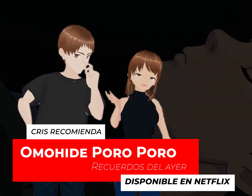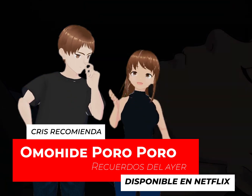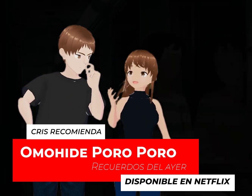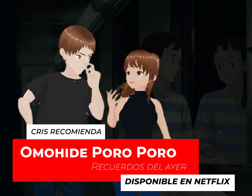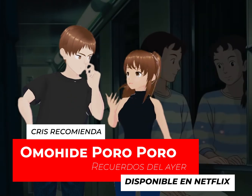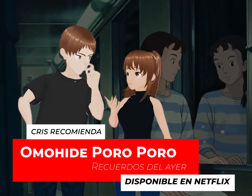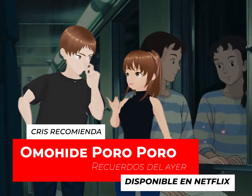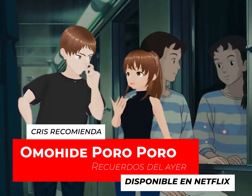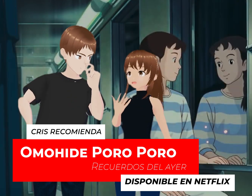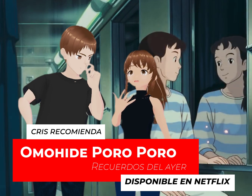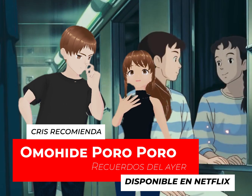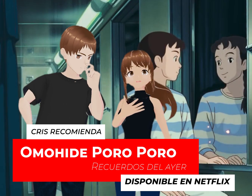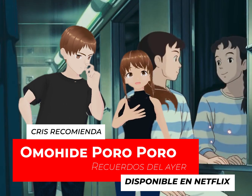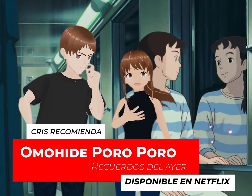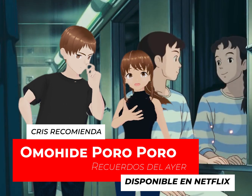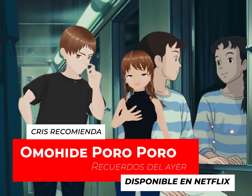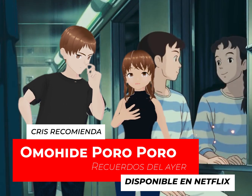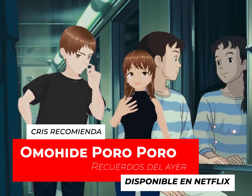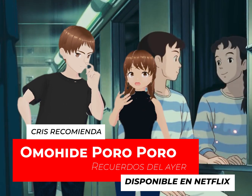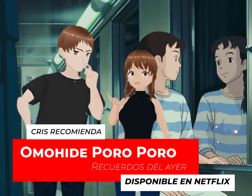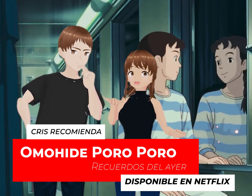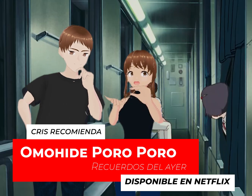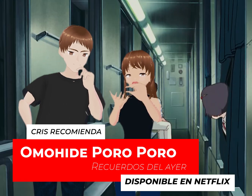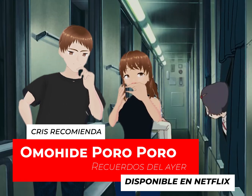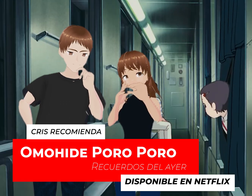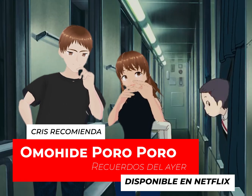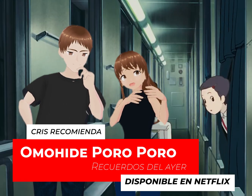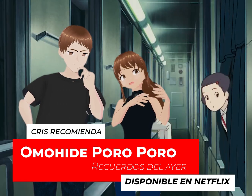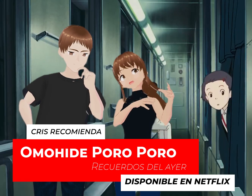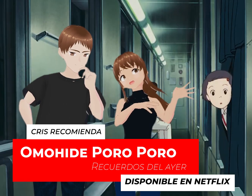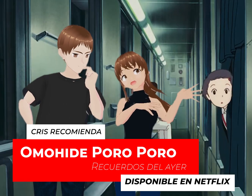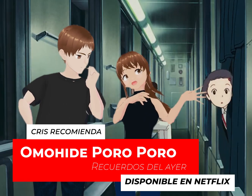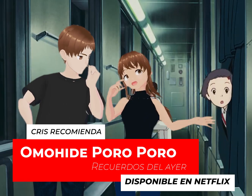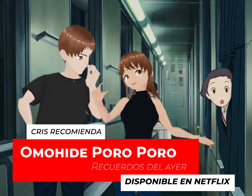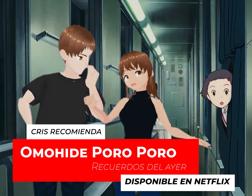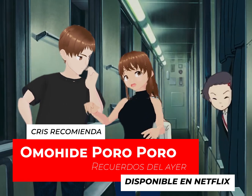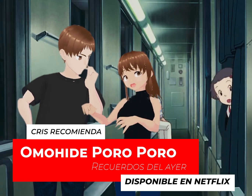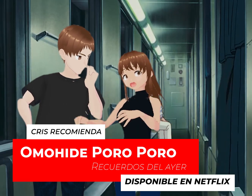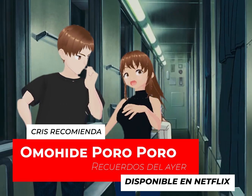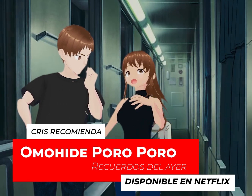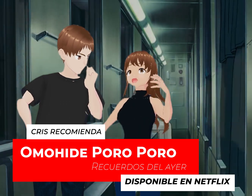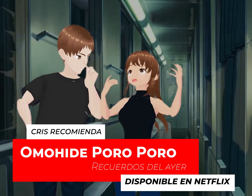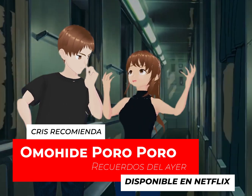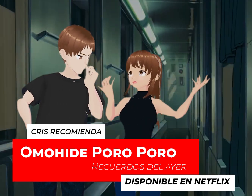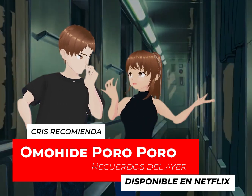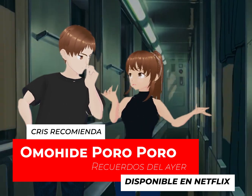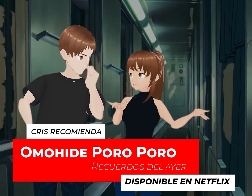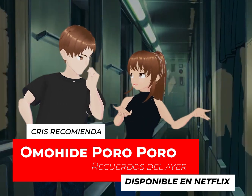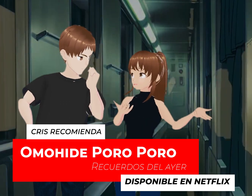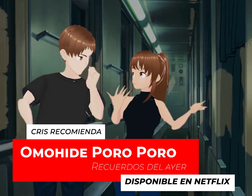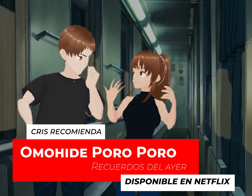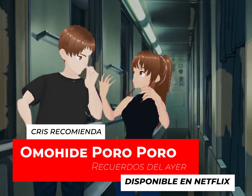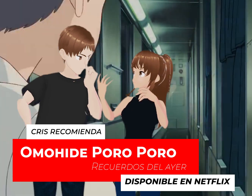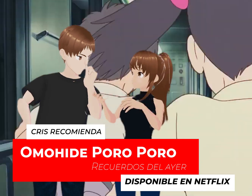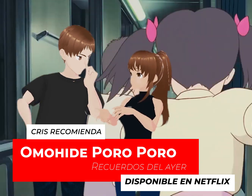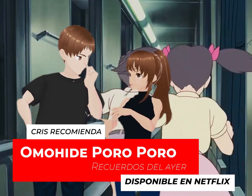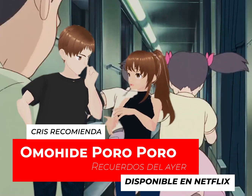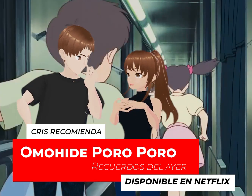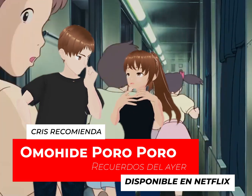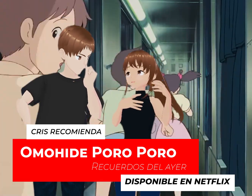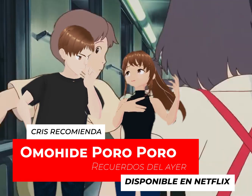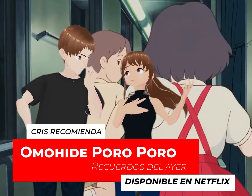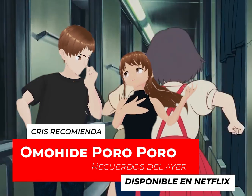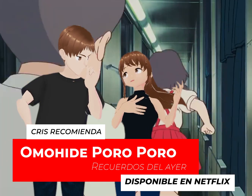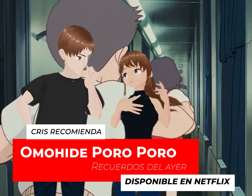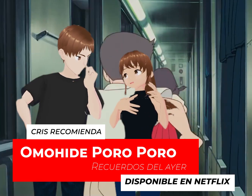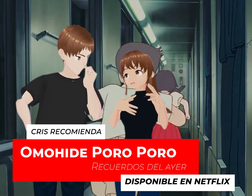una de las hermanas Se casa con alguien Que tiene una familia en el campo Y la familia política de la hermana La invitan a pasar una temporada